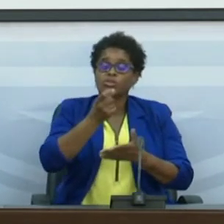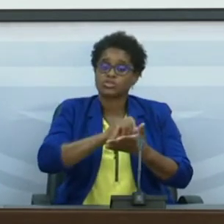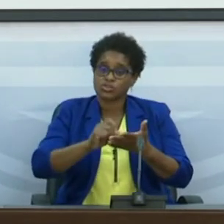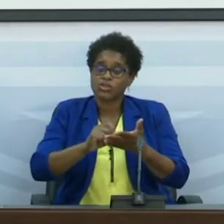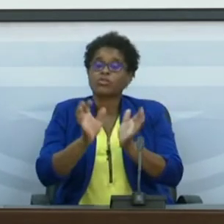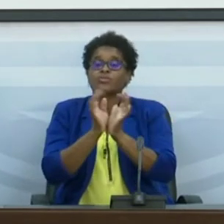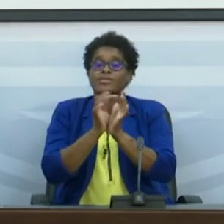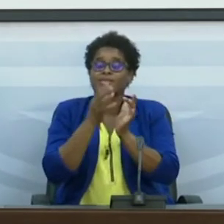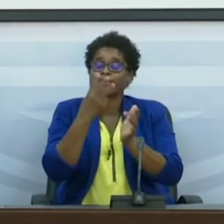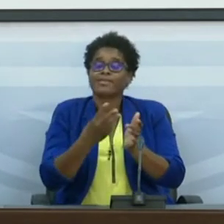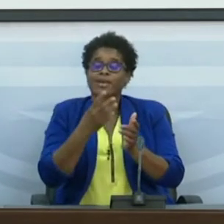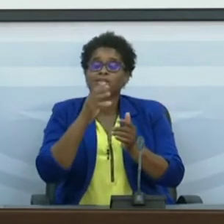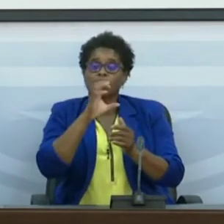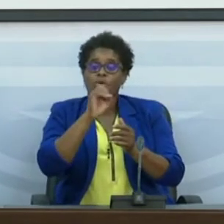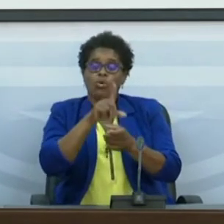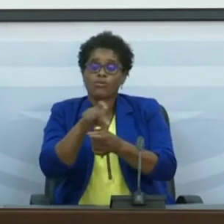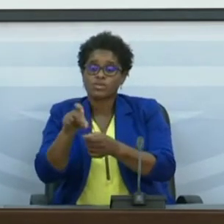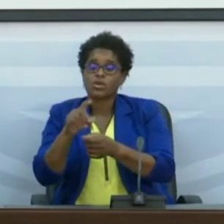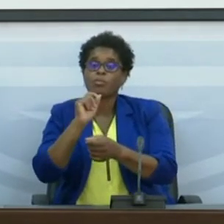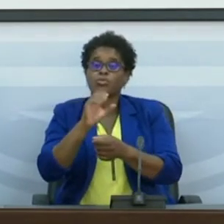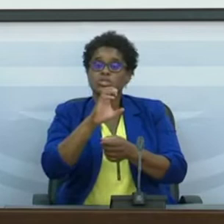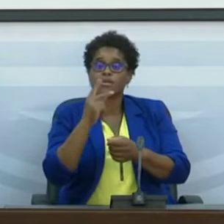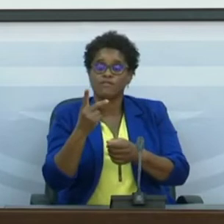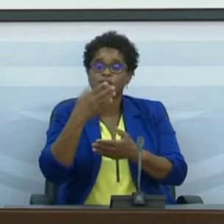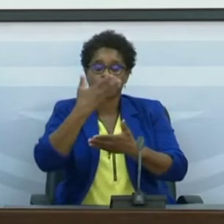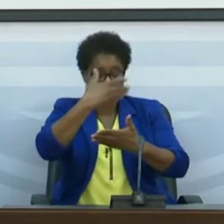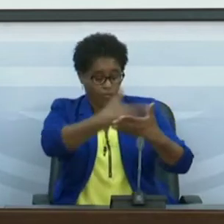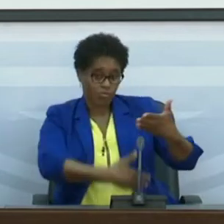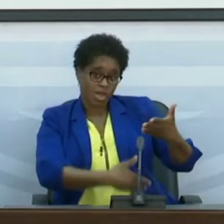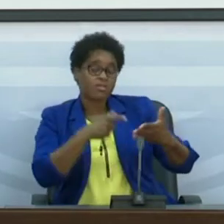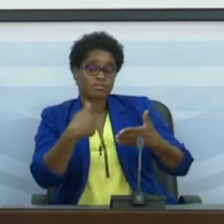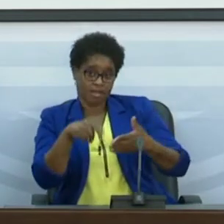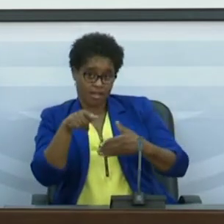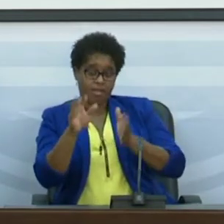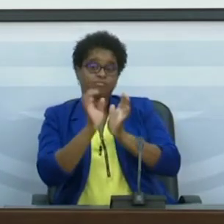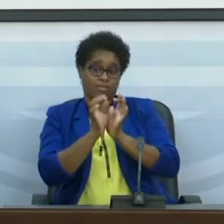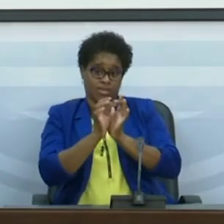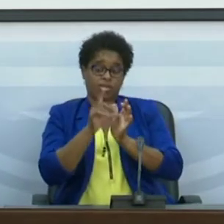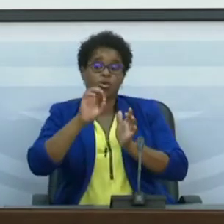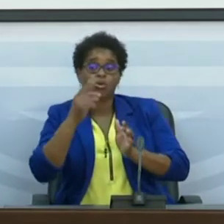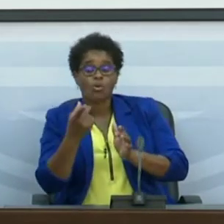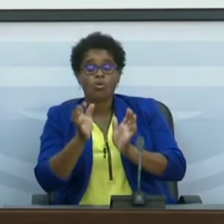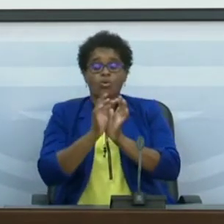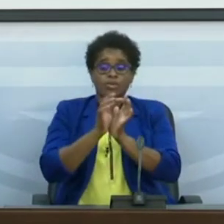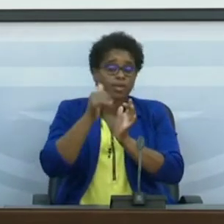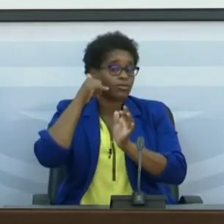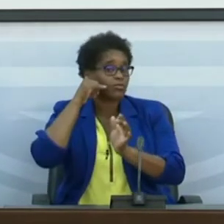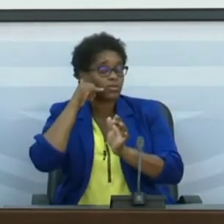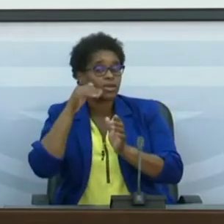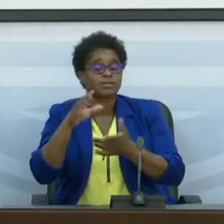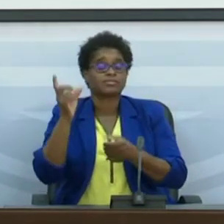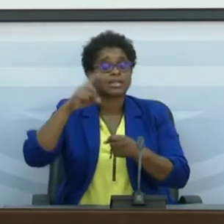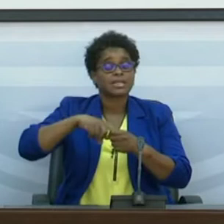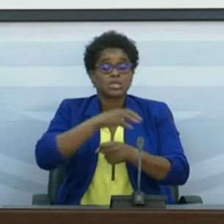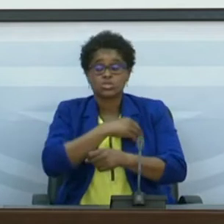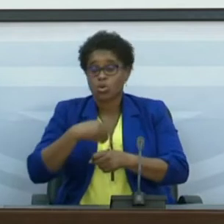covid19.cv com o formulário que lá está disponível ou, então, contactar a Delegacia de Saúde ou o Centro de Saúde